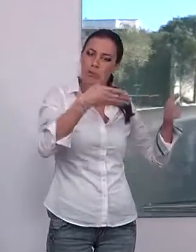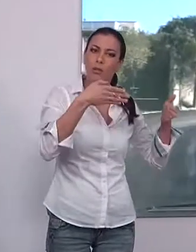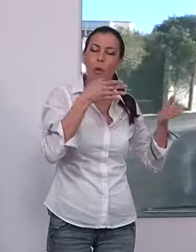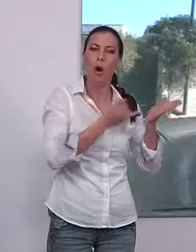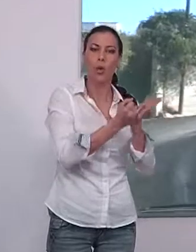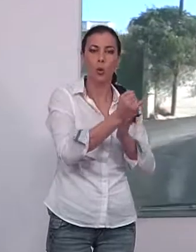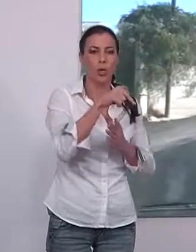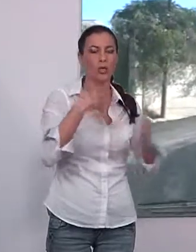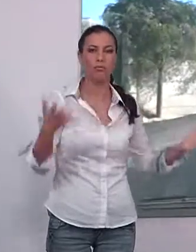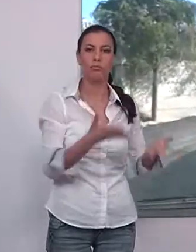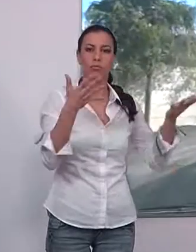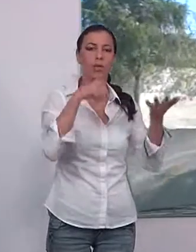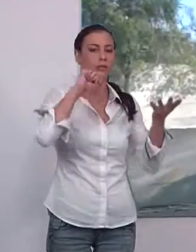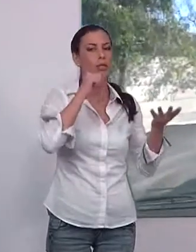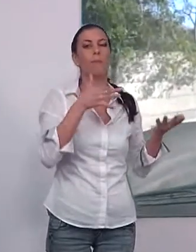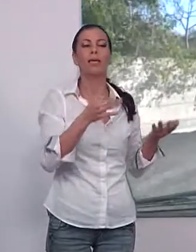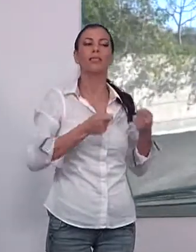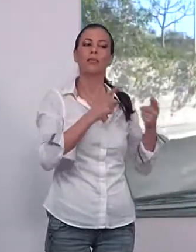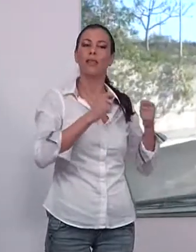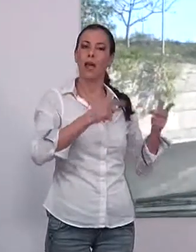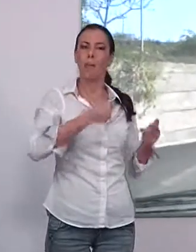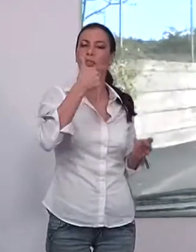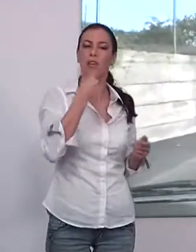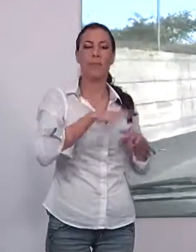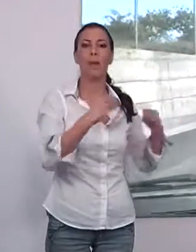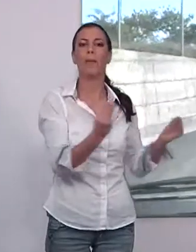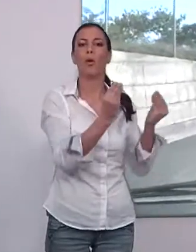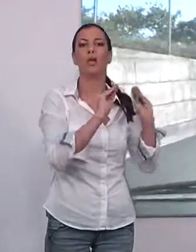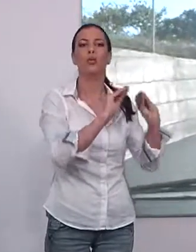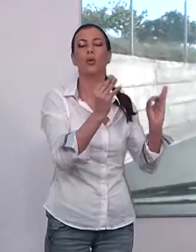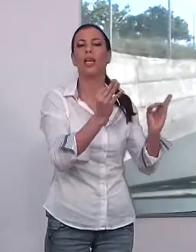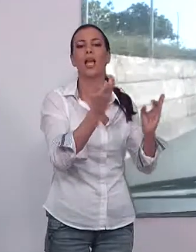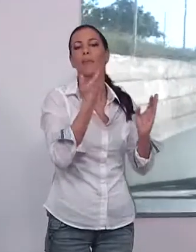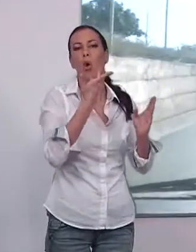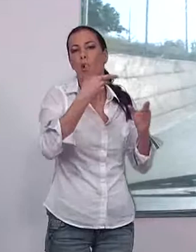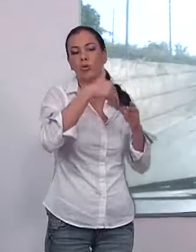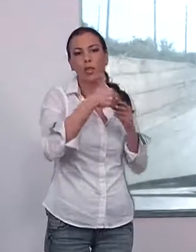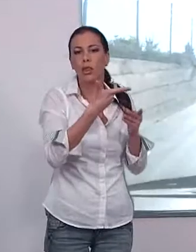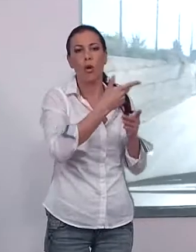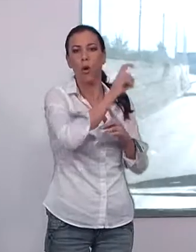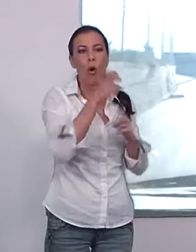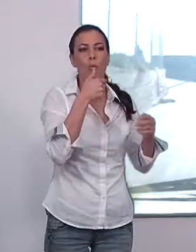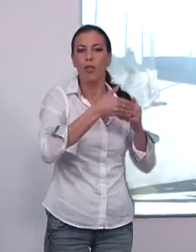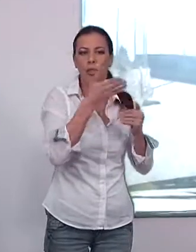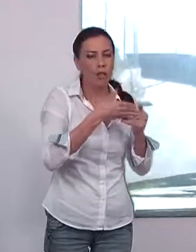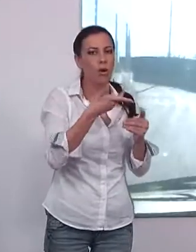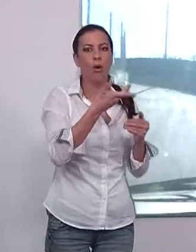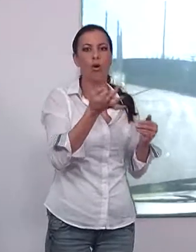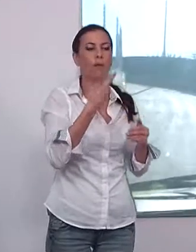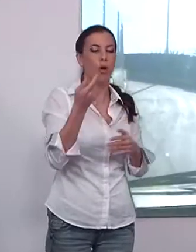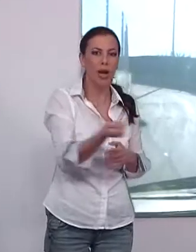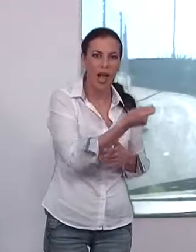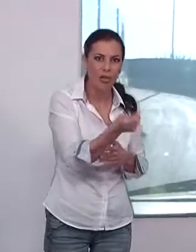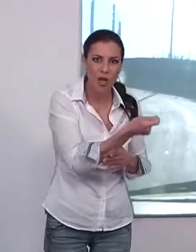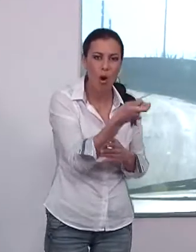sector pujante en Motril y brinda facilidades para mejorar sus condiciones, como la modernización del